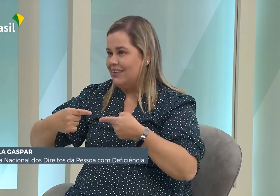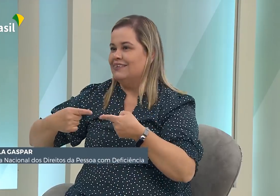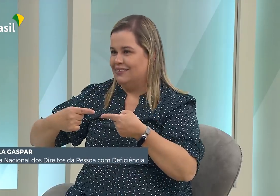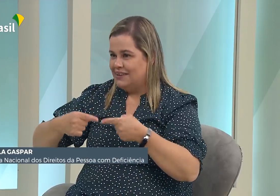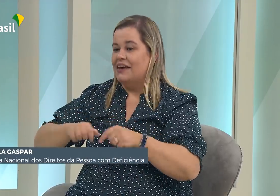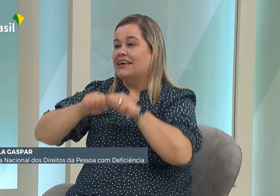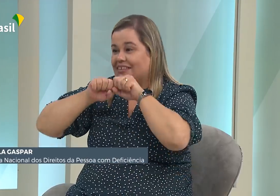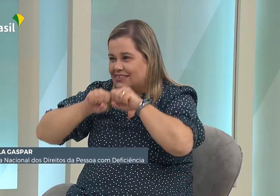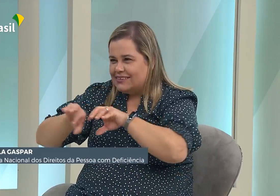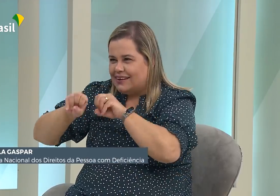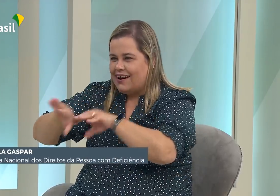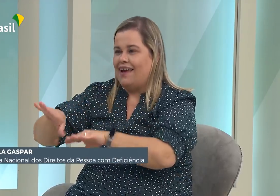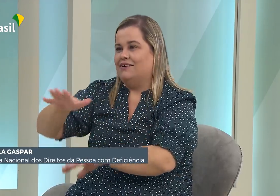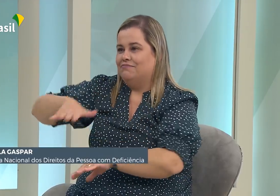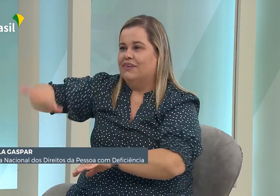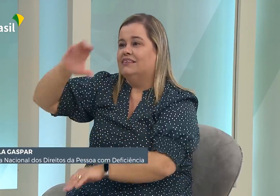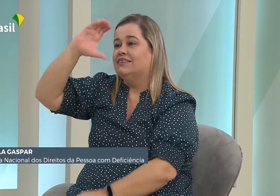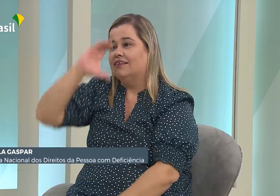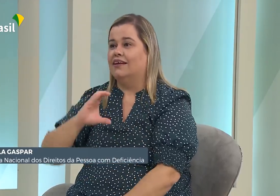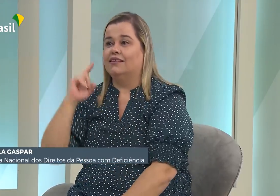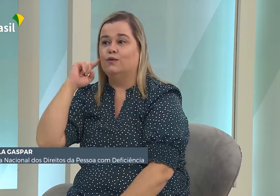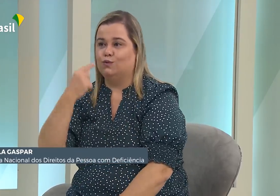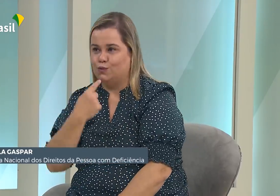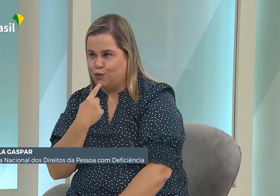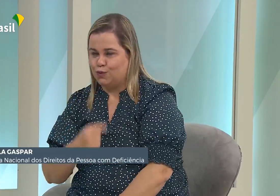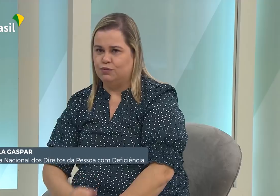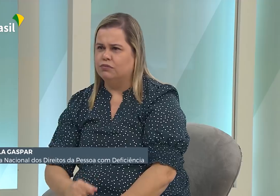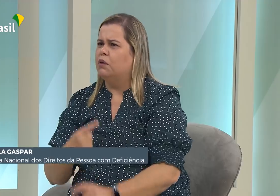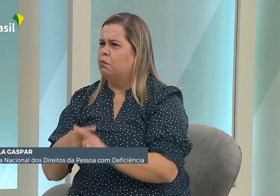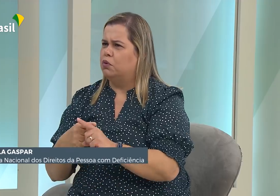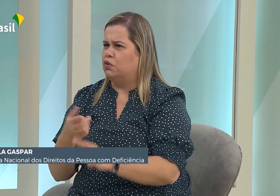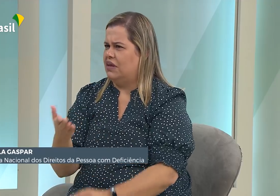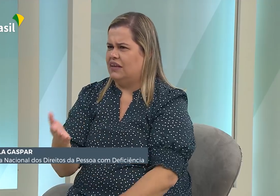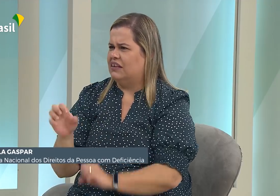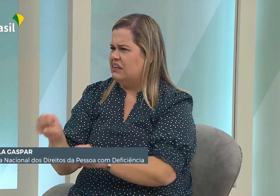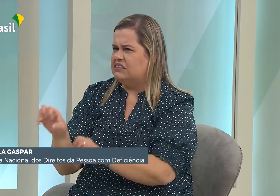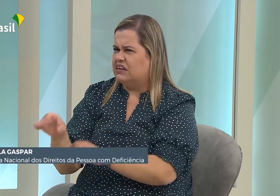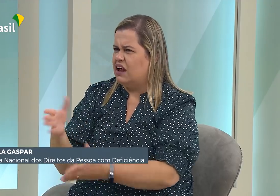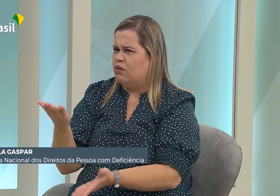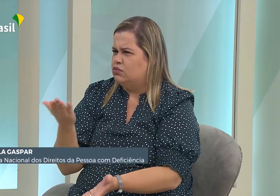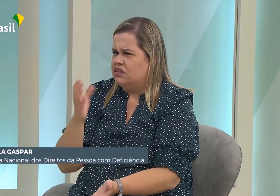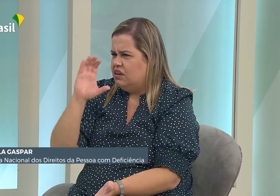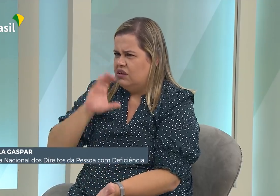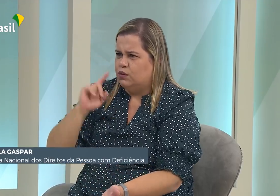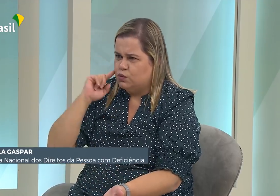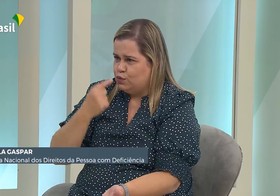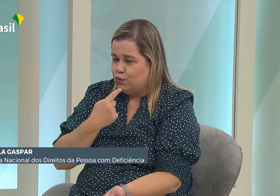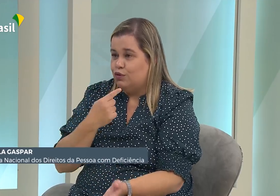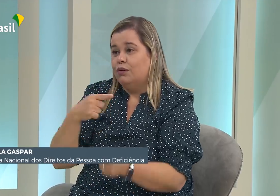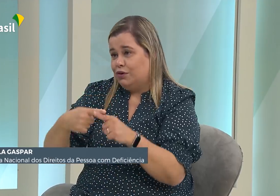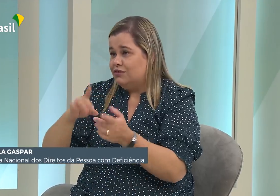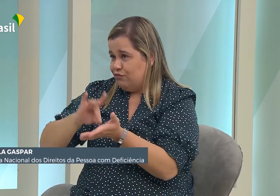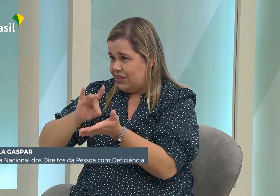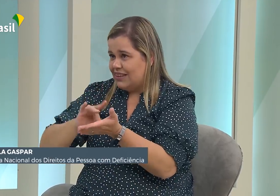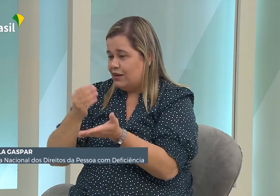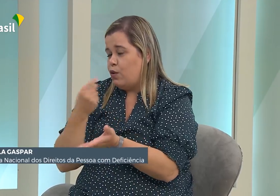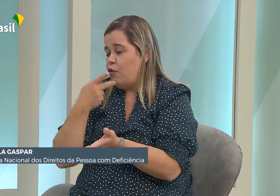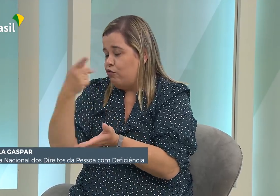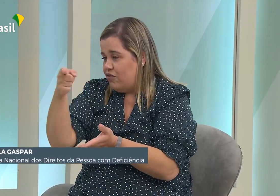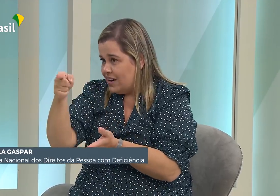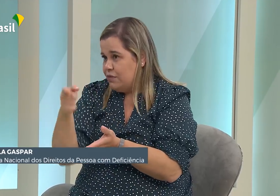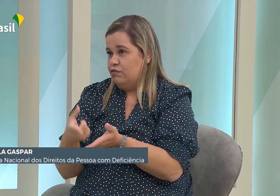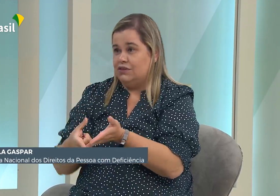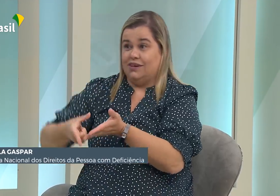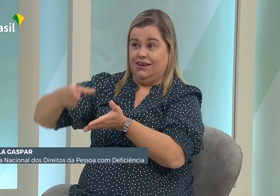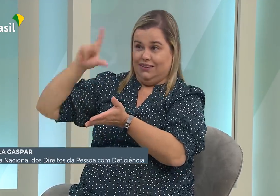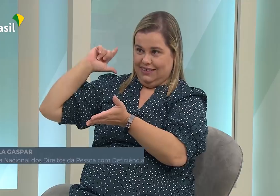da política, aqui no governo federal. Então, ensinar o cidadão surdo esses sinais. E por que ensinar o cidadão surdo?